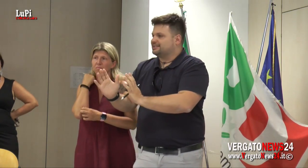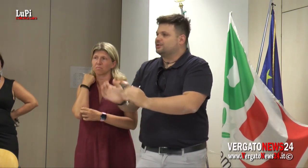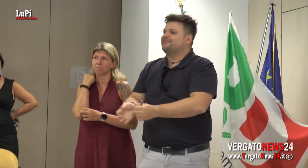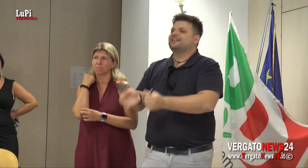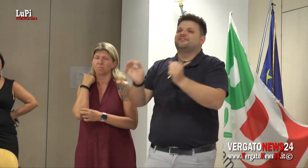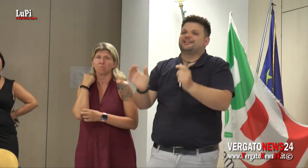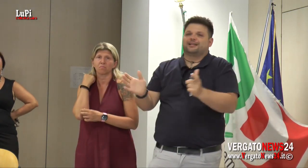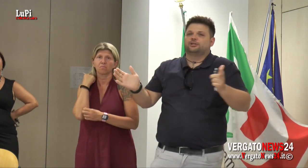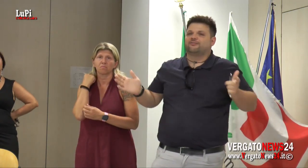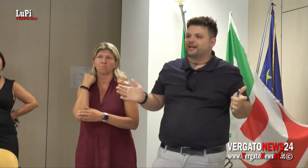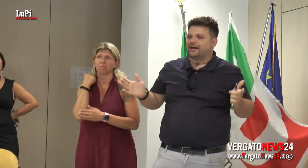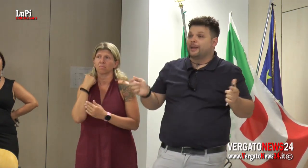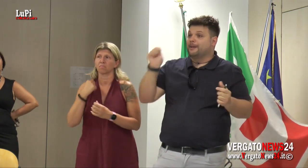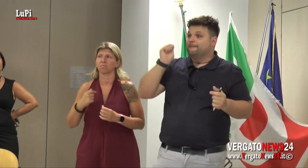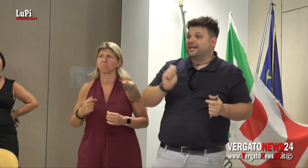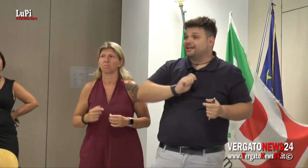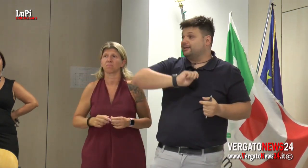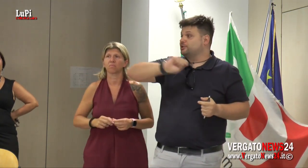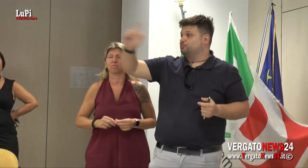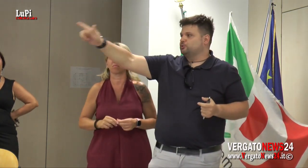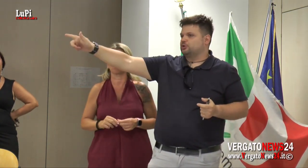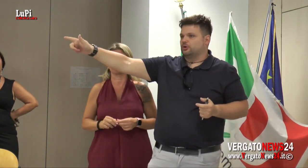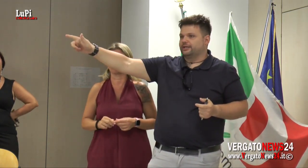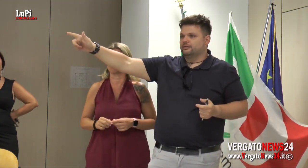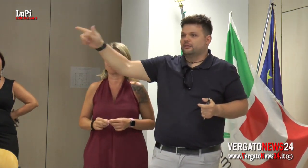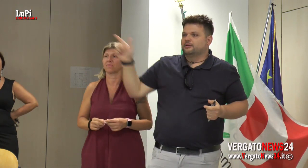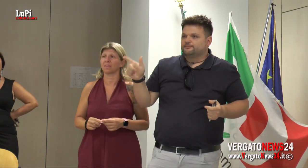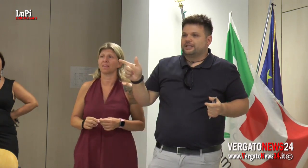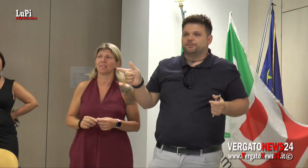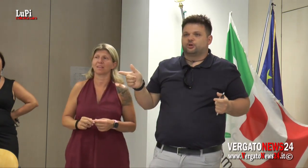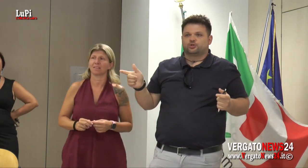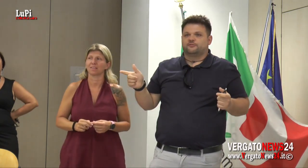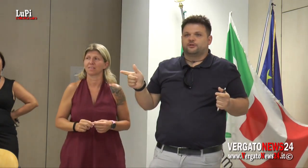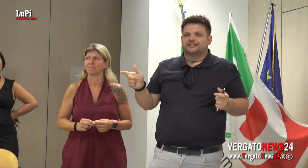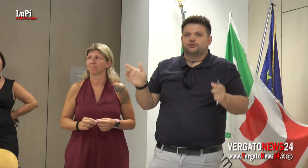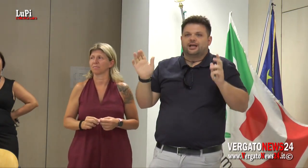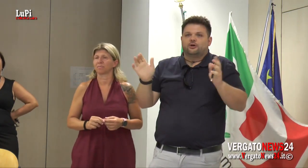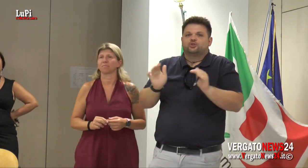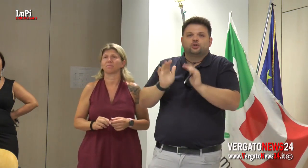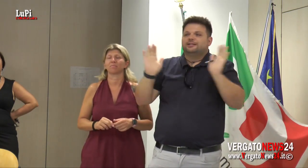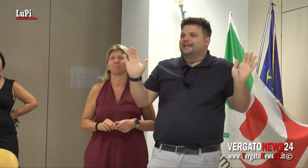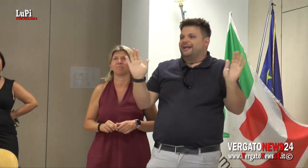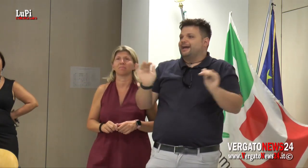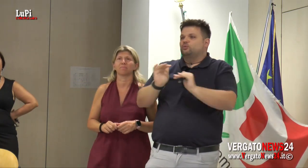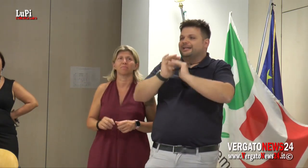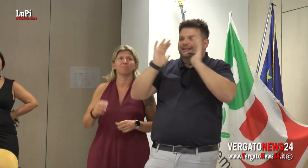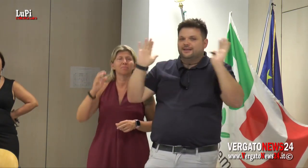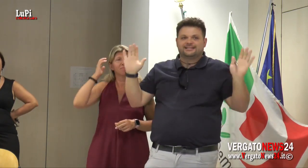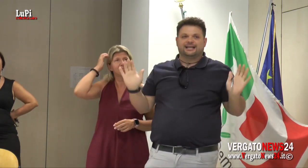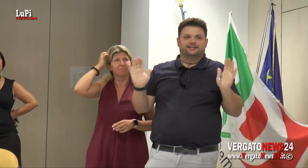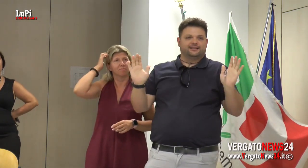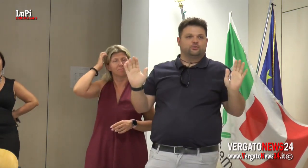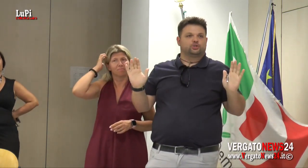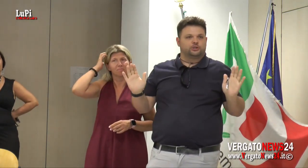specializzazione gli viene vietato di lavorare, pena l'espulsione dal percorso di formazione. Allora, solo in Italia una